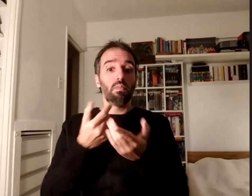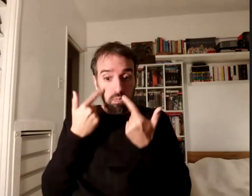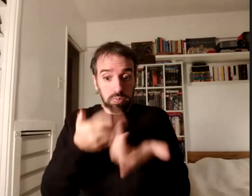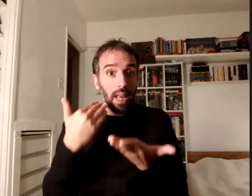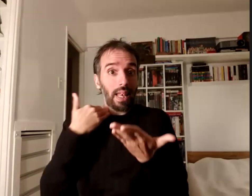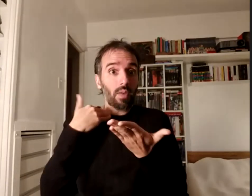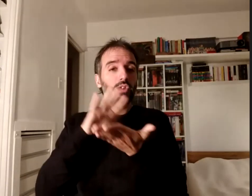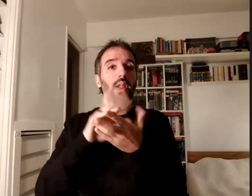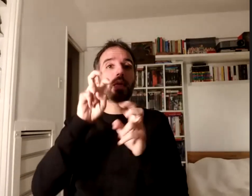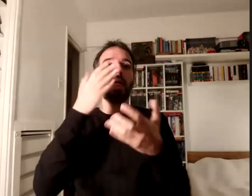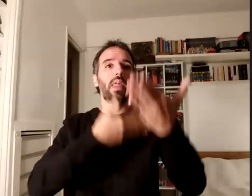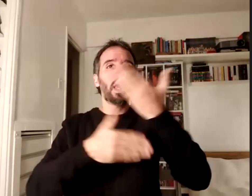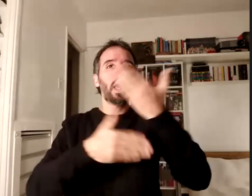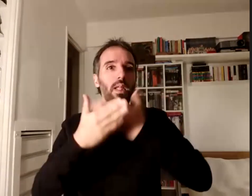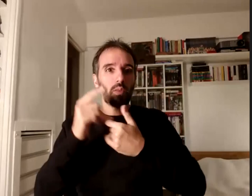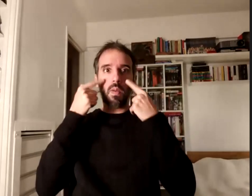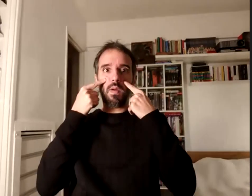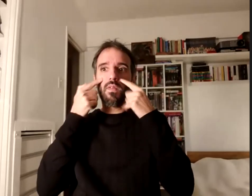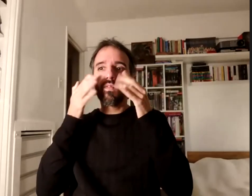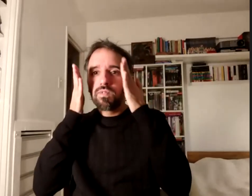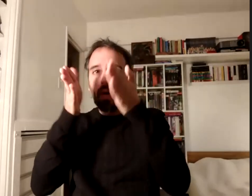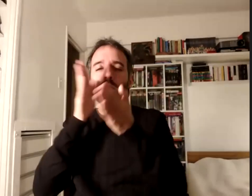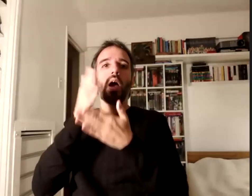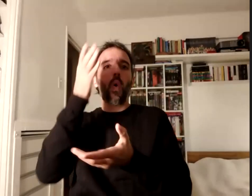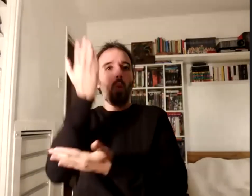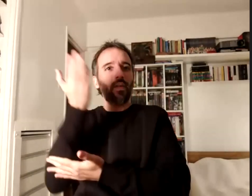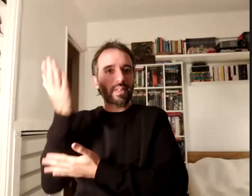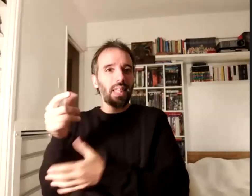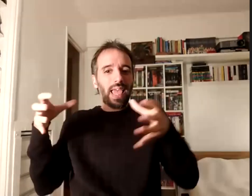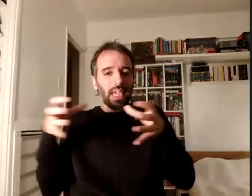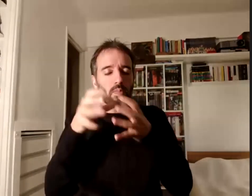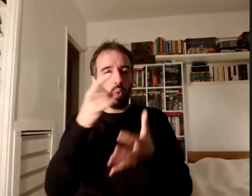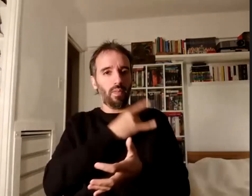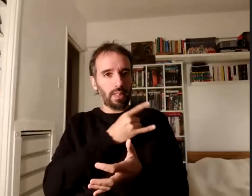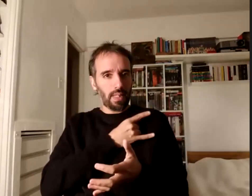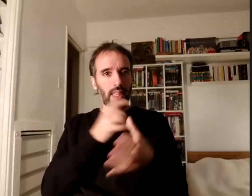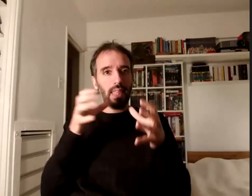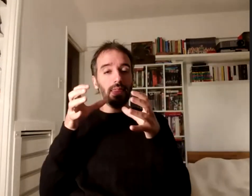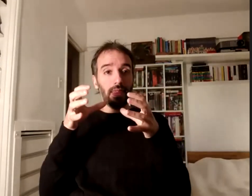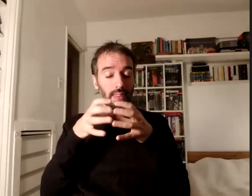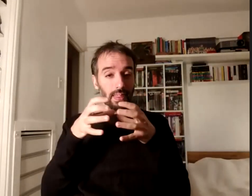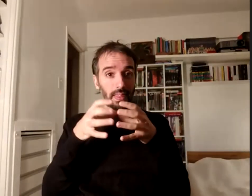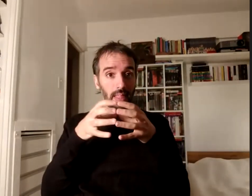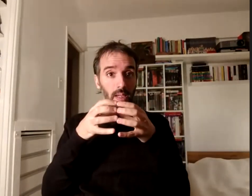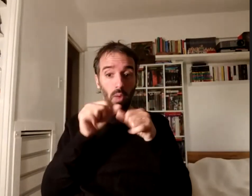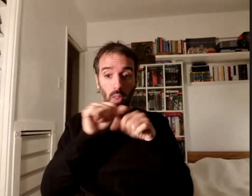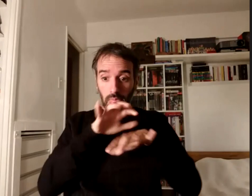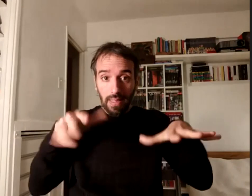de las humanidades, desde un equipo universitario, desde un equipo de extensión universitaria del que hablaba Ivana,